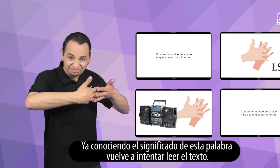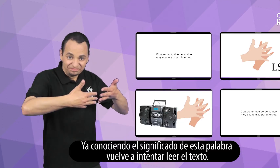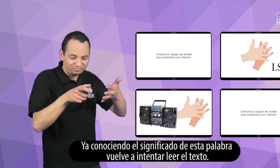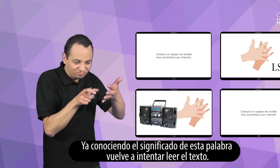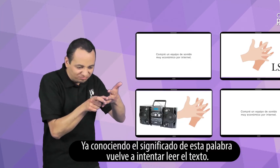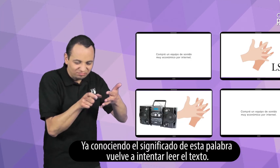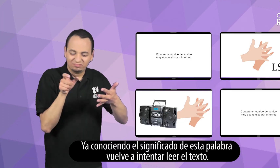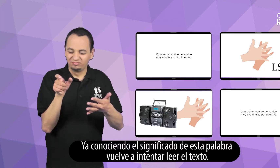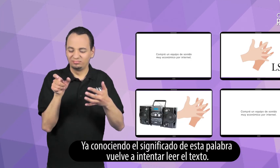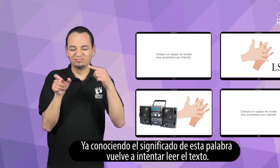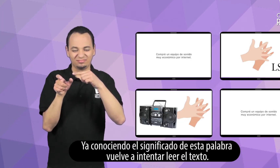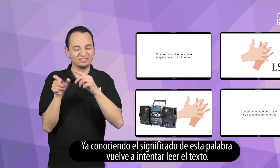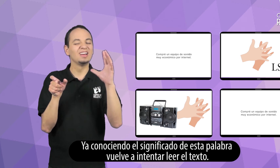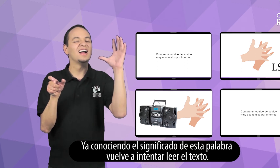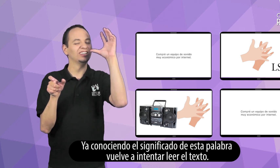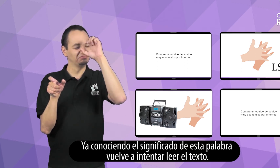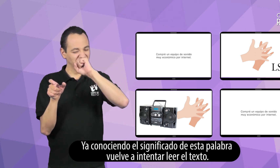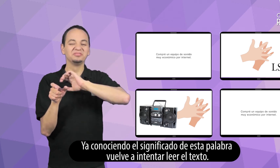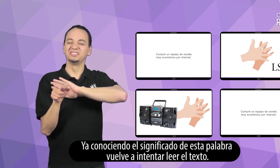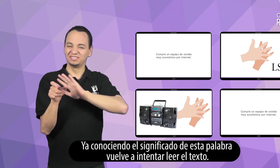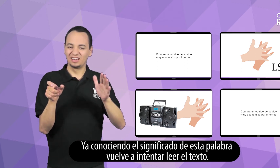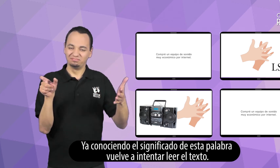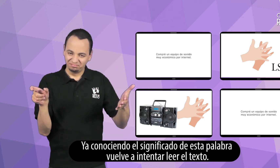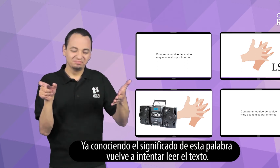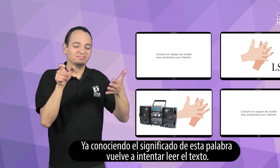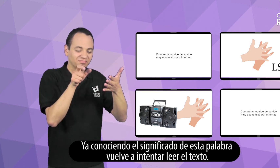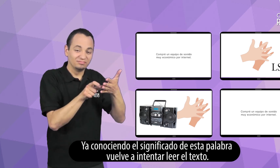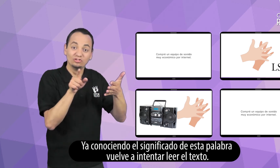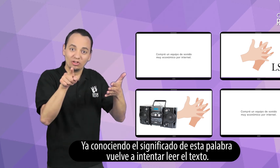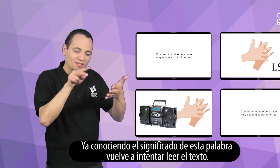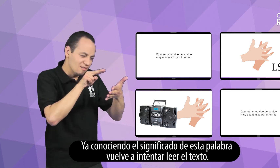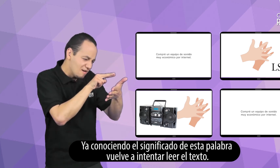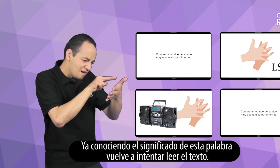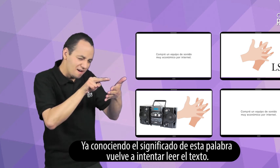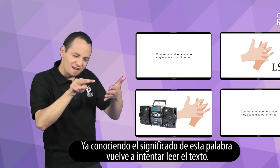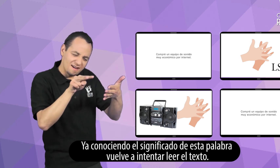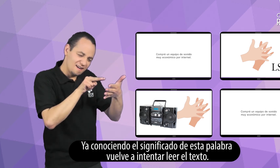Ya conociendo el significado de esta palabra, vuelve a intentar leer el texto.